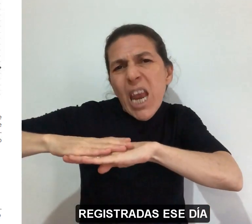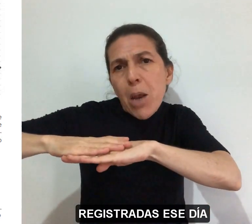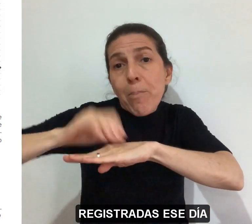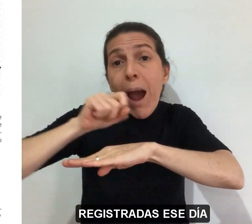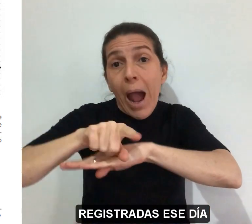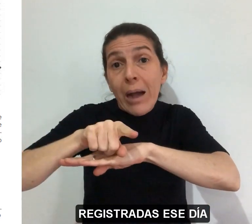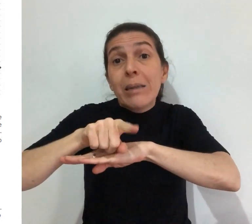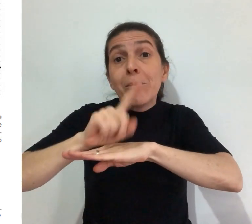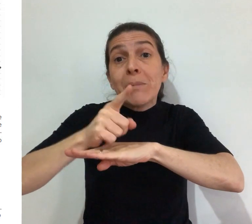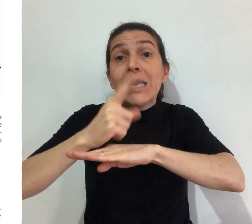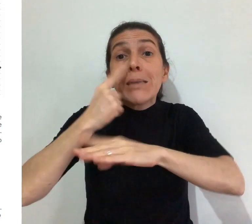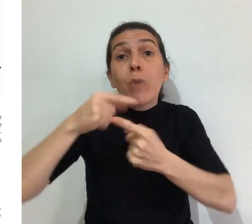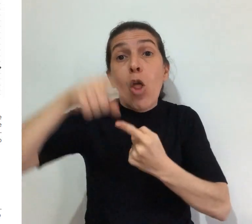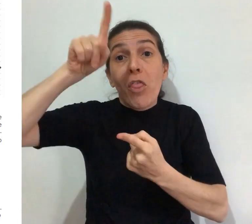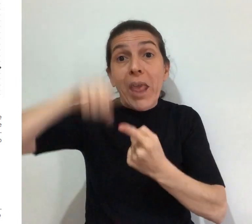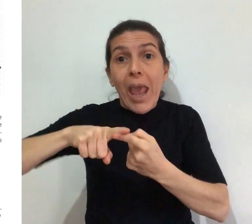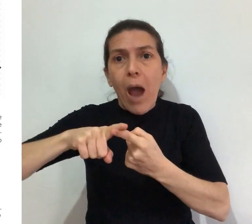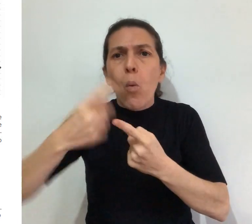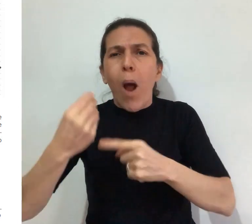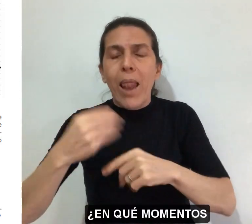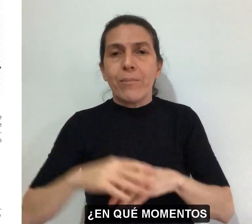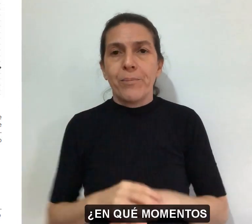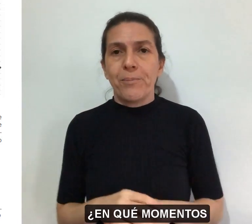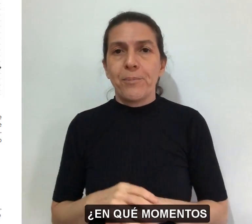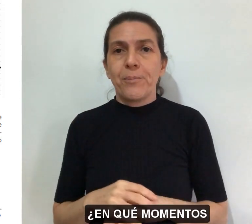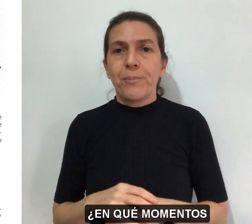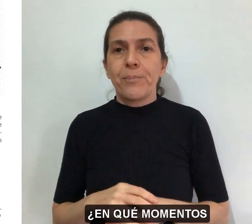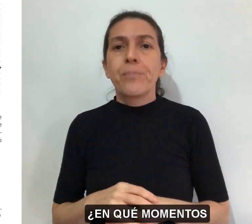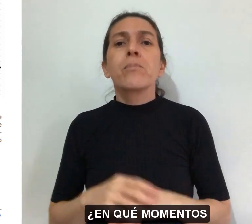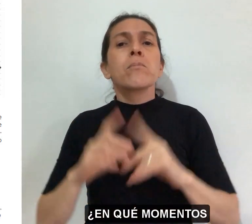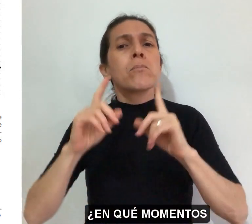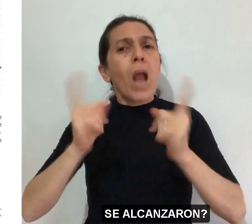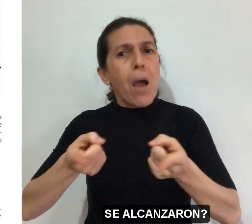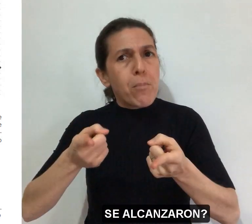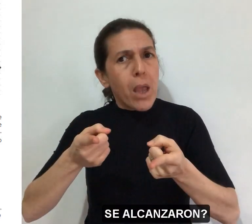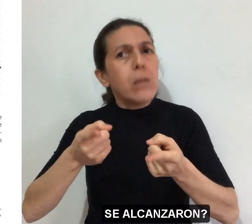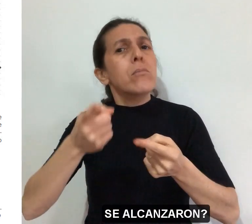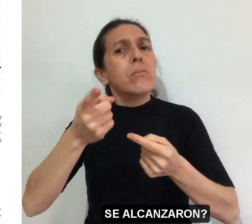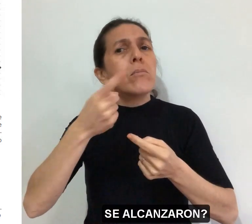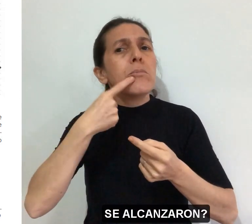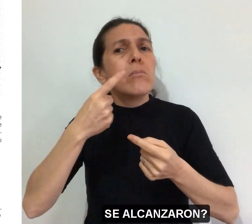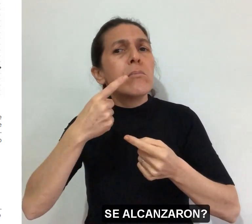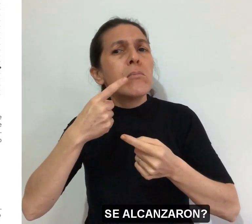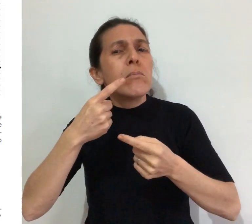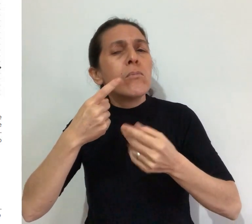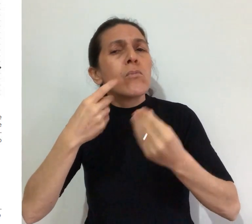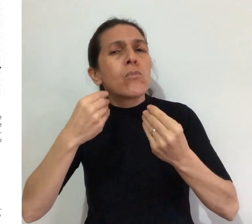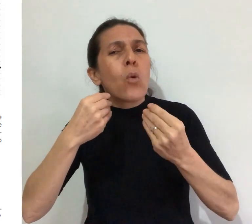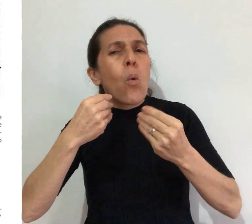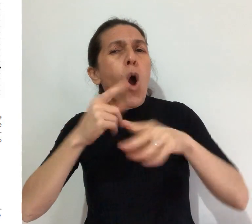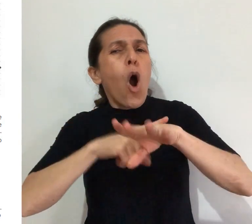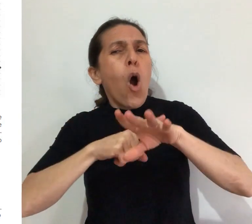ese día. ¿En qué momentos se alcanzaron?